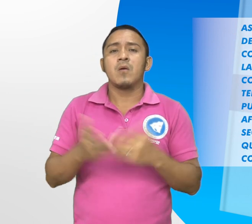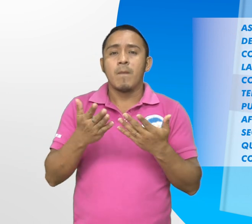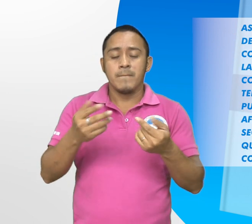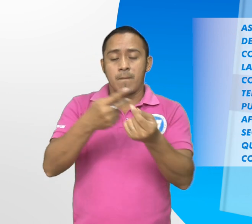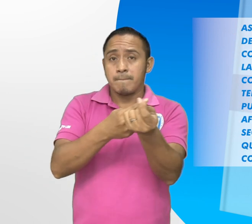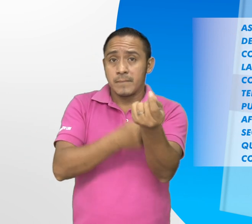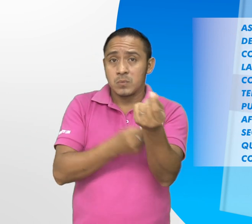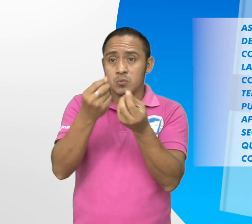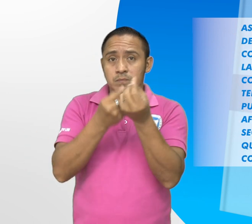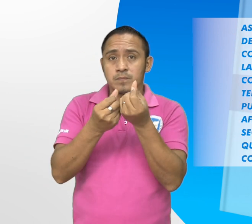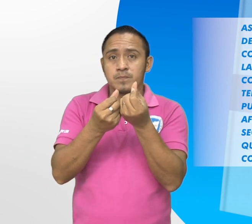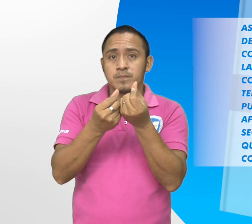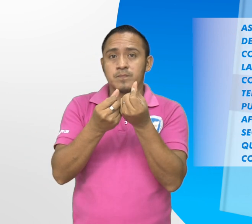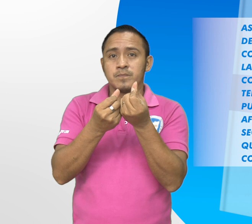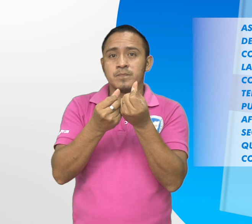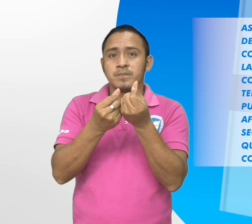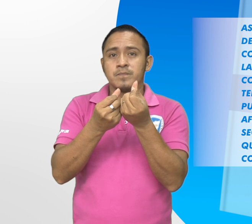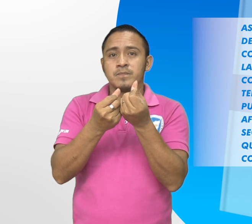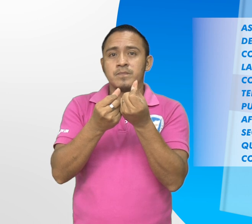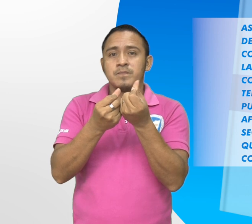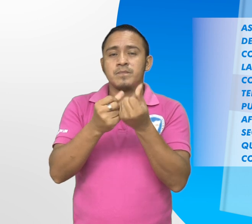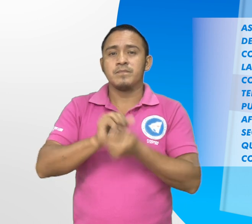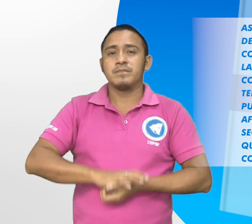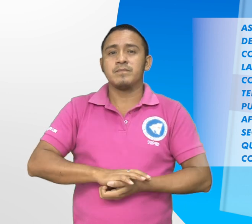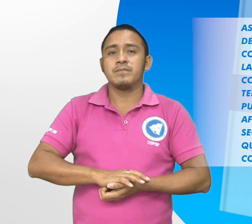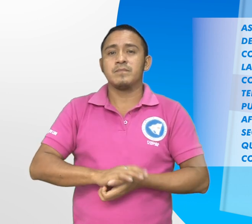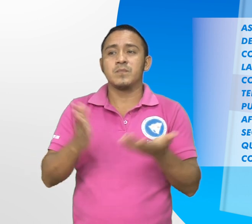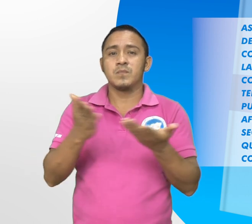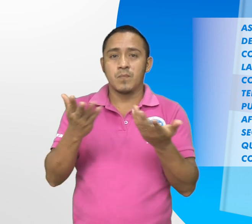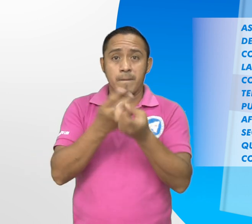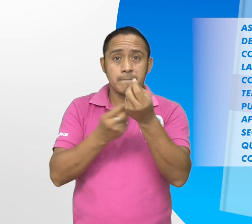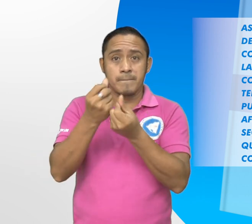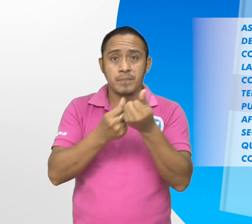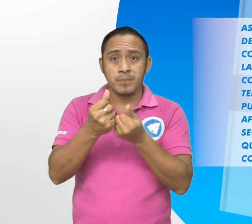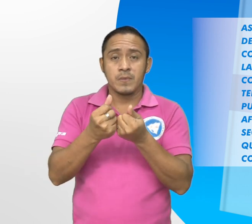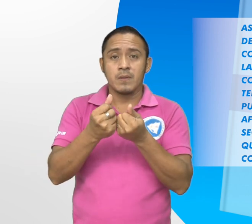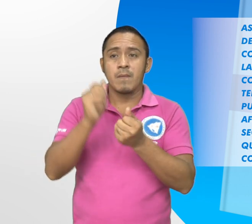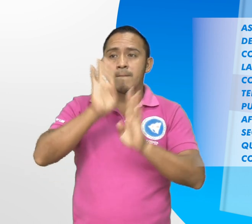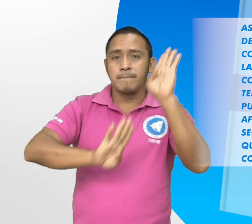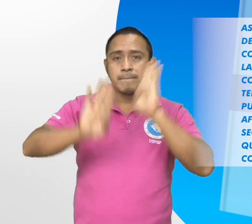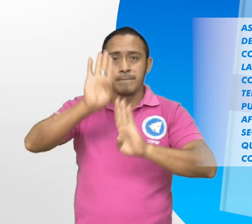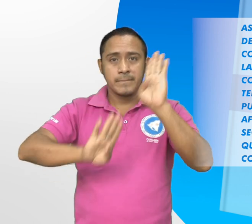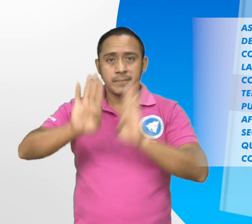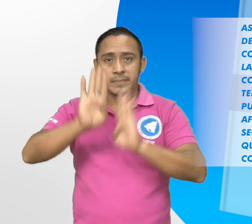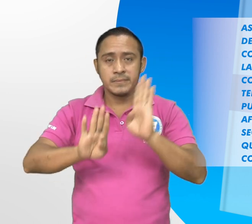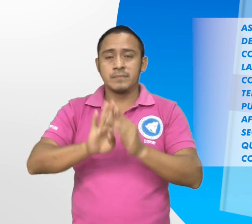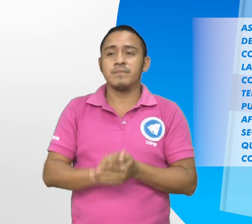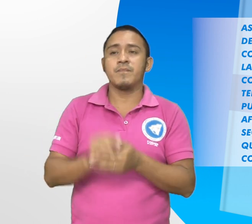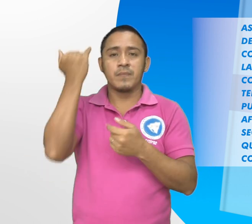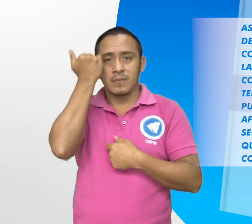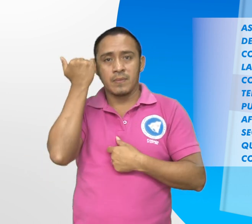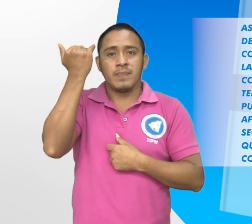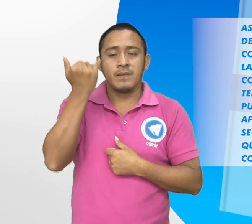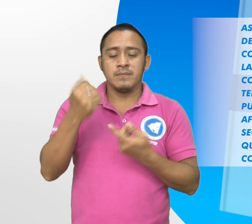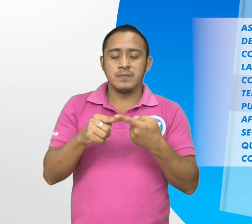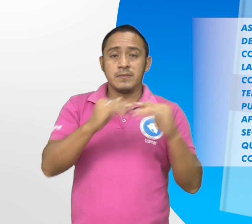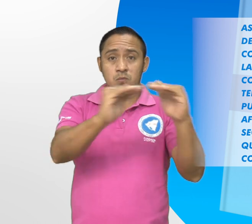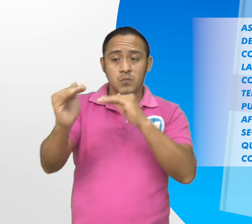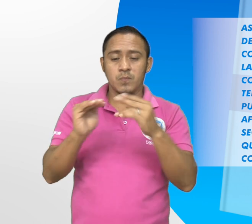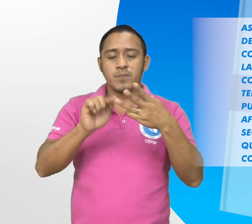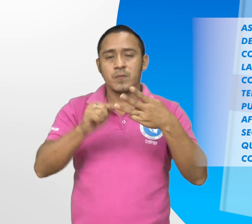a través de otros mecanismos directos, como los presupuestos participativos, las iniciativas ciudadanas, los consejos